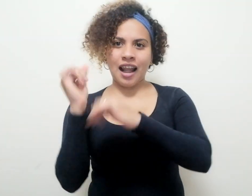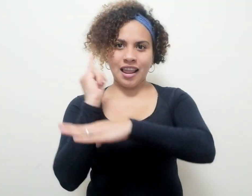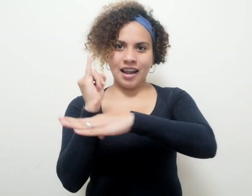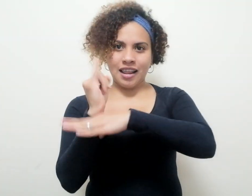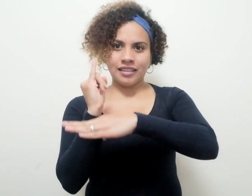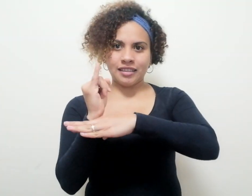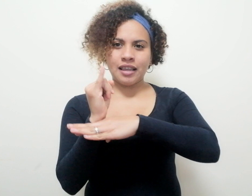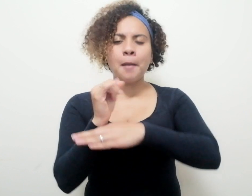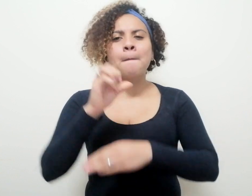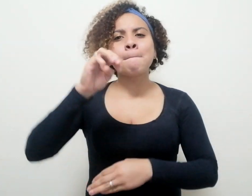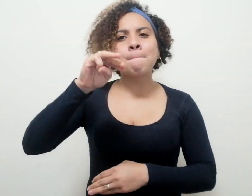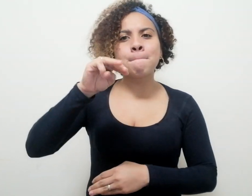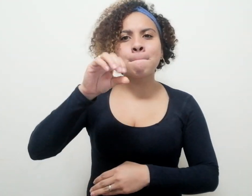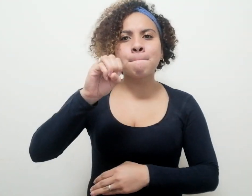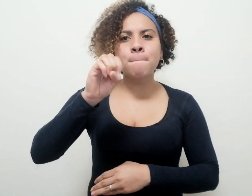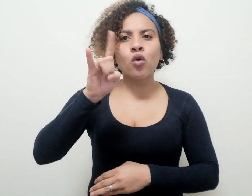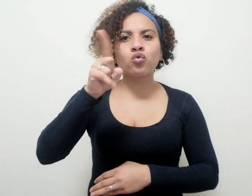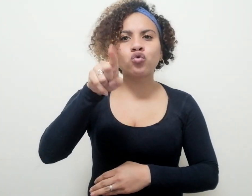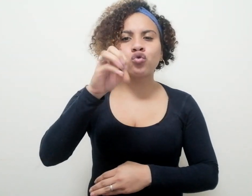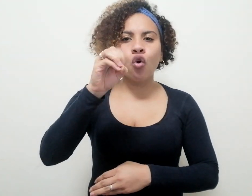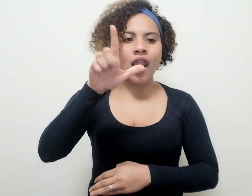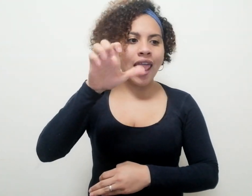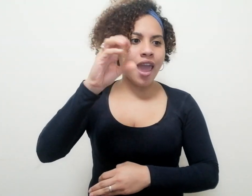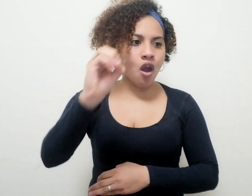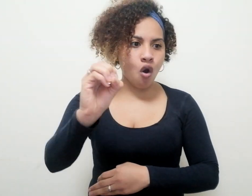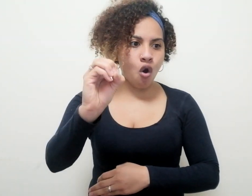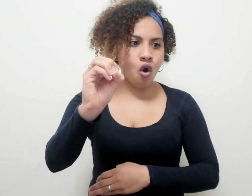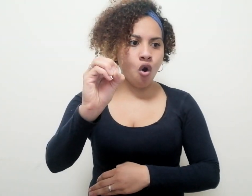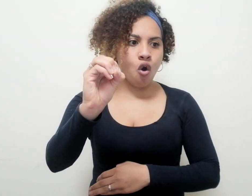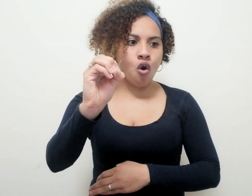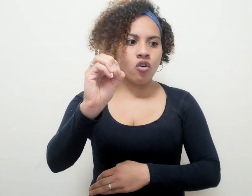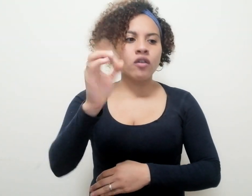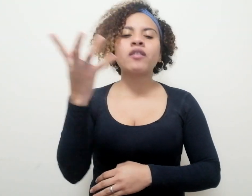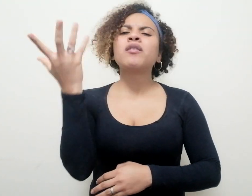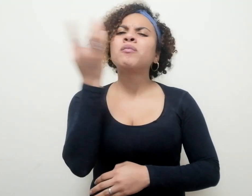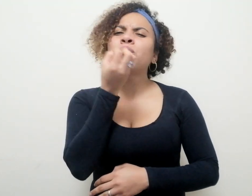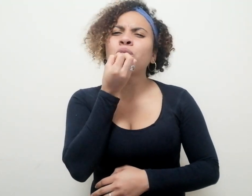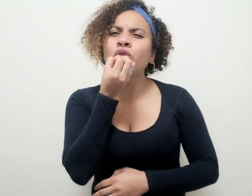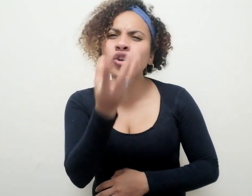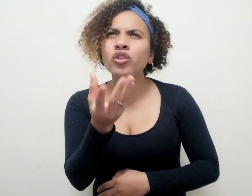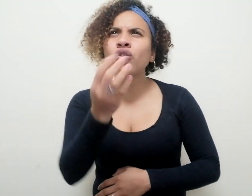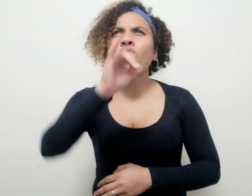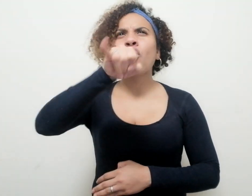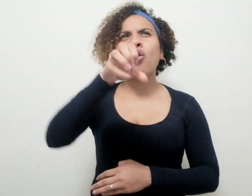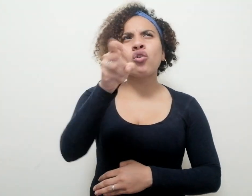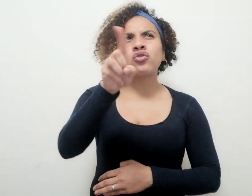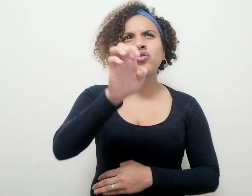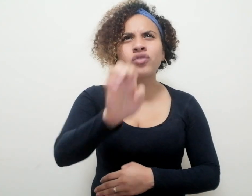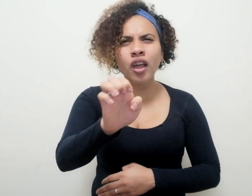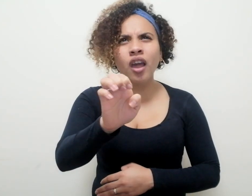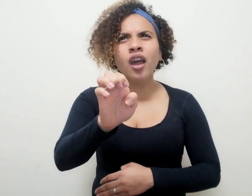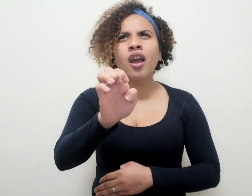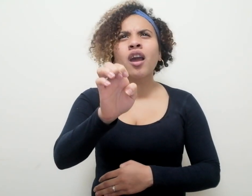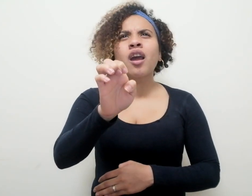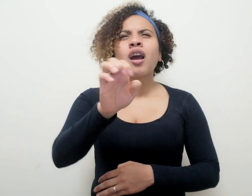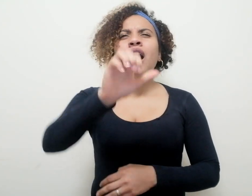el mausoleo del Divino José Asunción